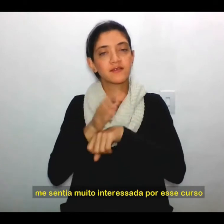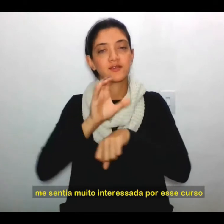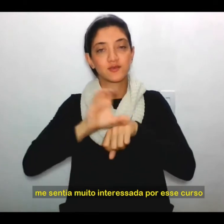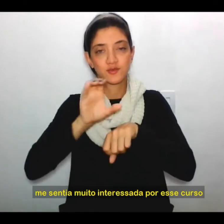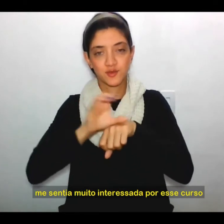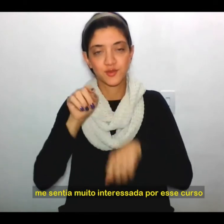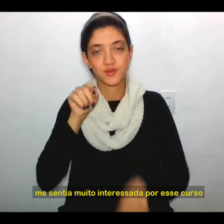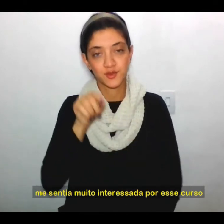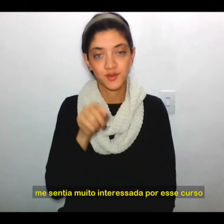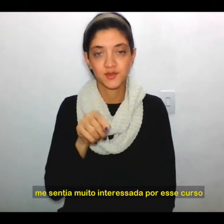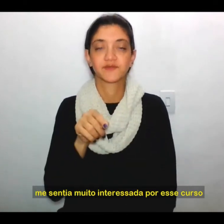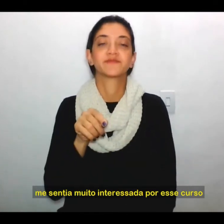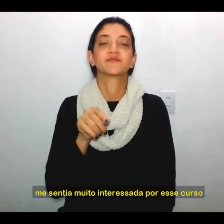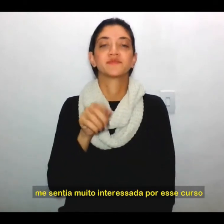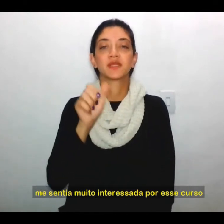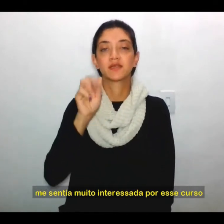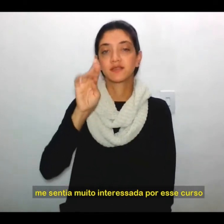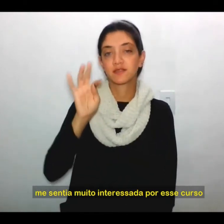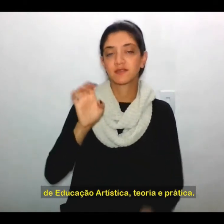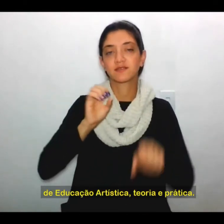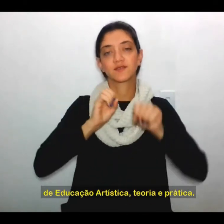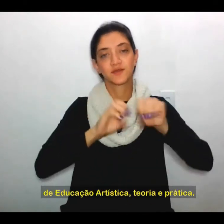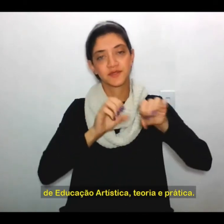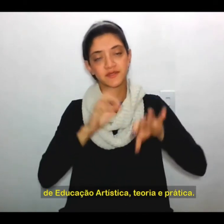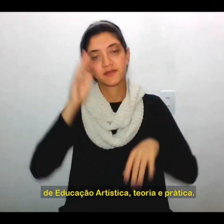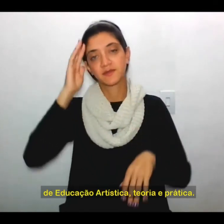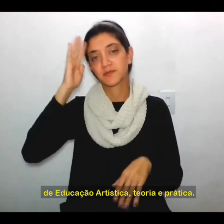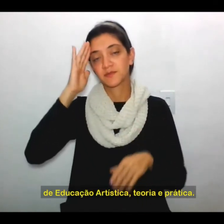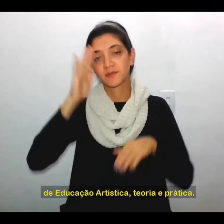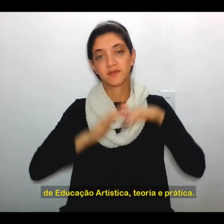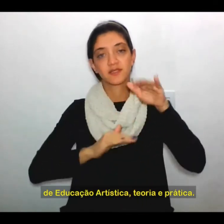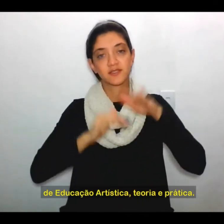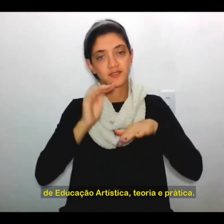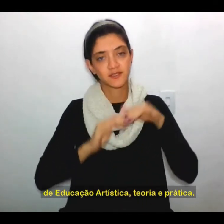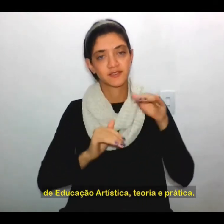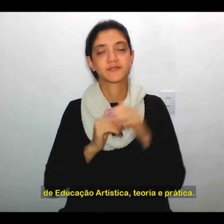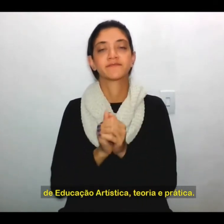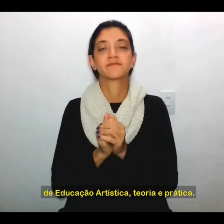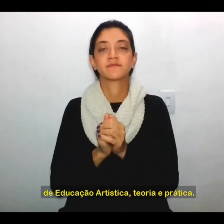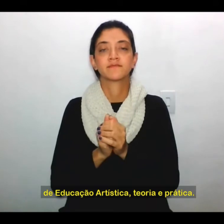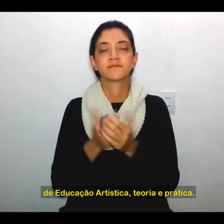interessada por esse curso de educação artística, teoria e prática.